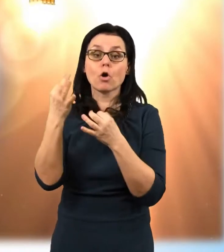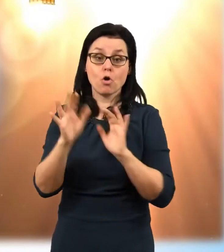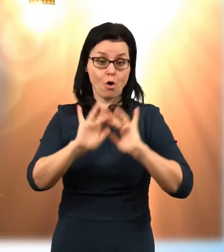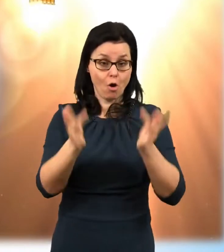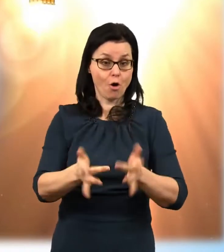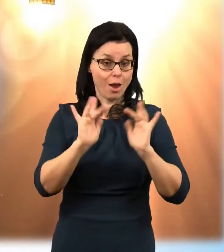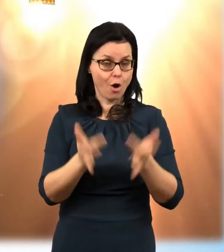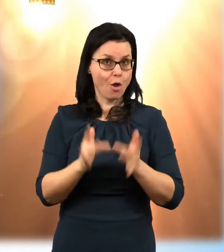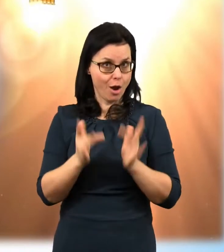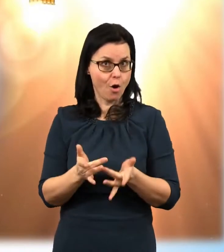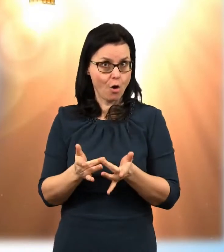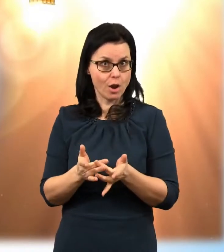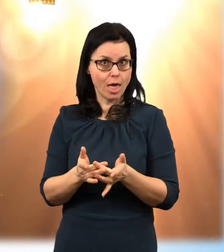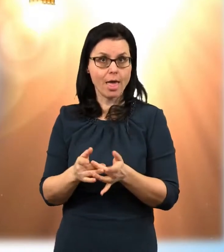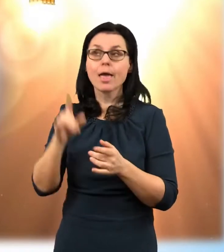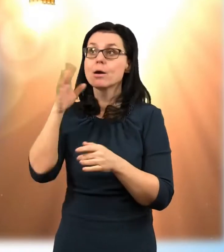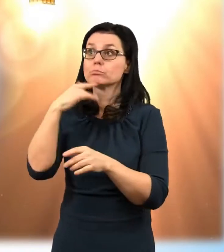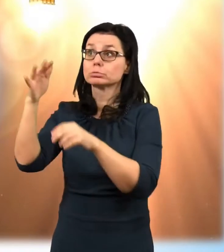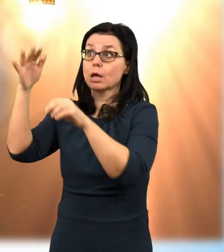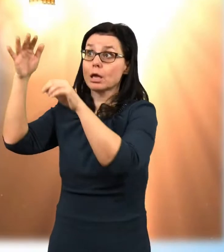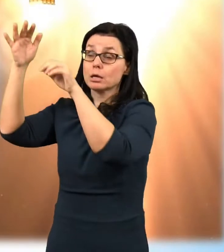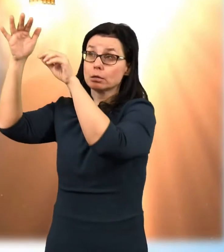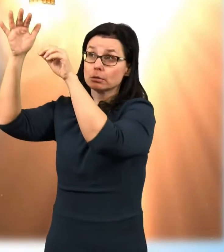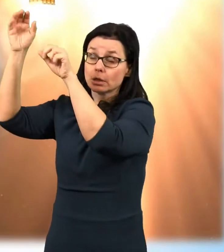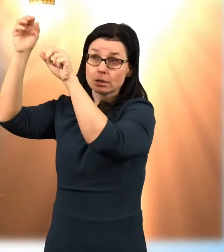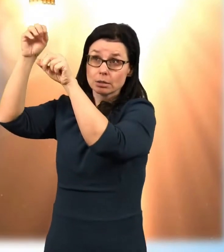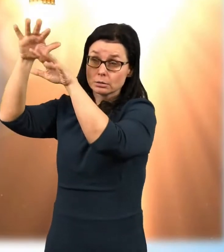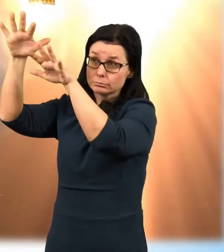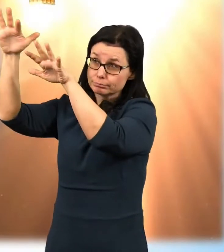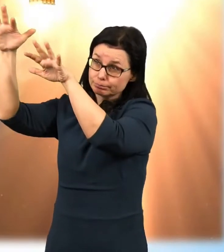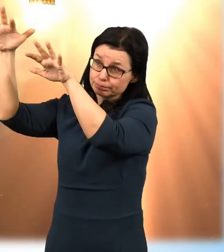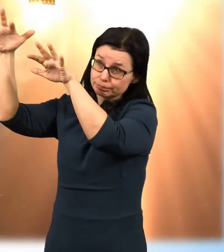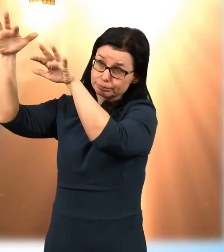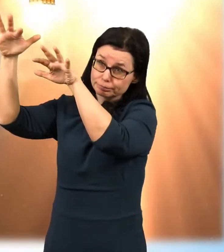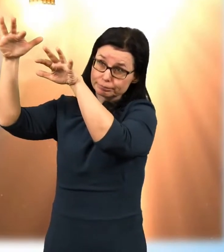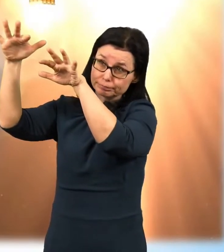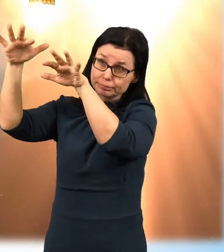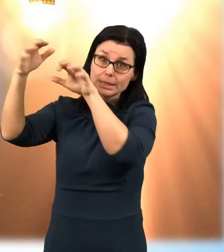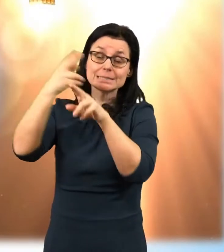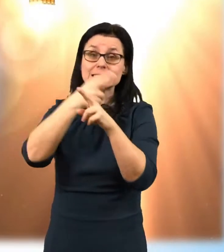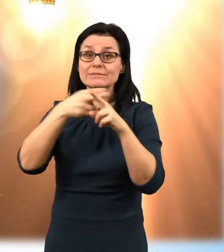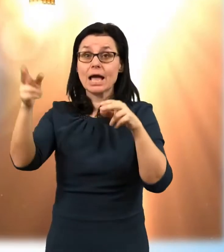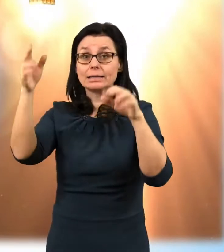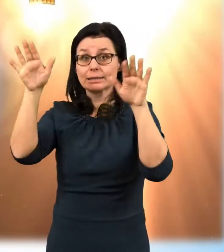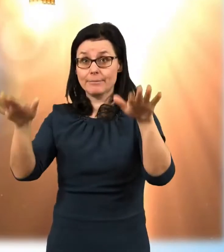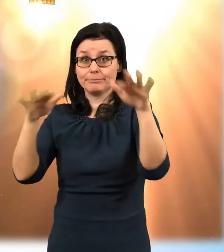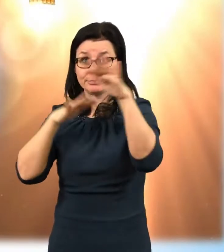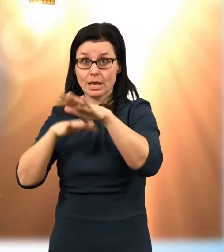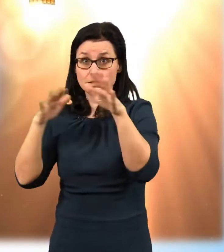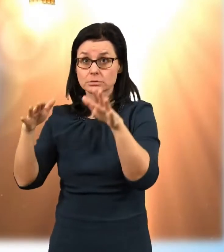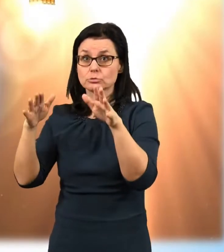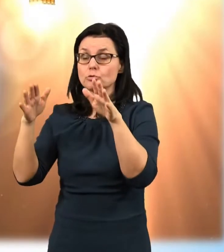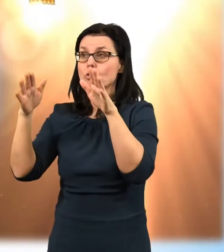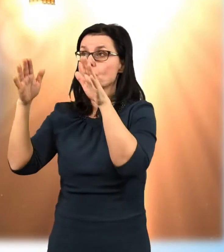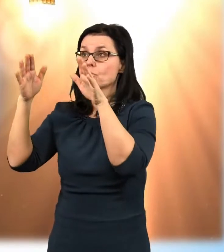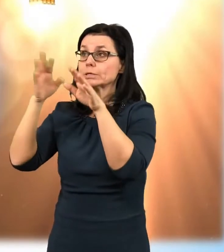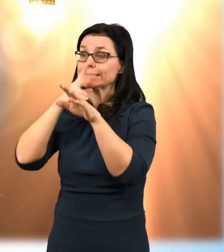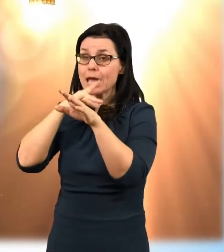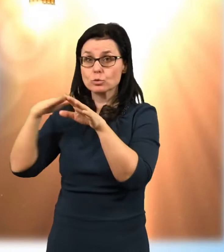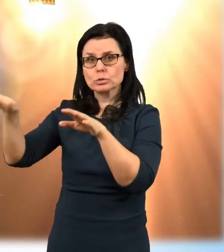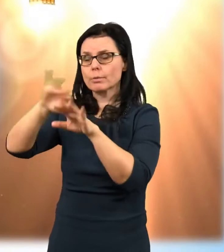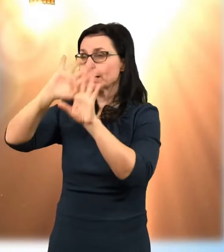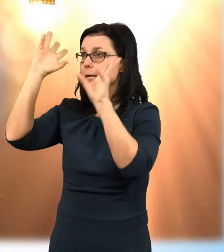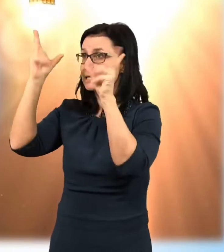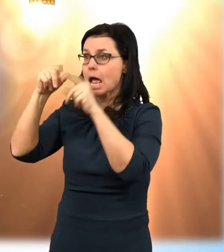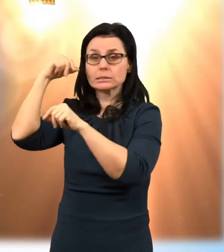Jan viděl, jak od Boha z nebe se stupuje svaté město, nový Jeruzalém, krásný jako